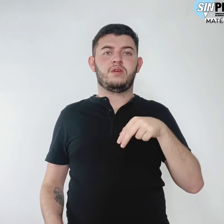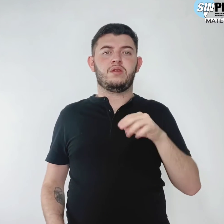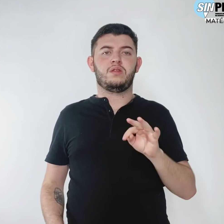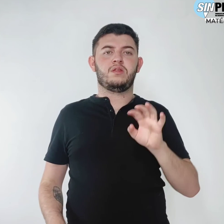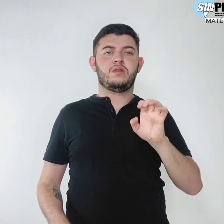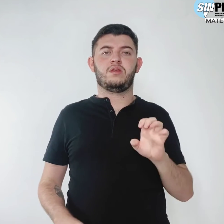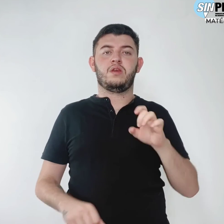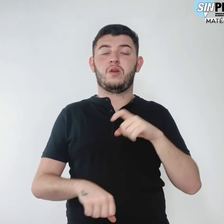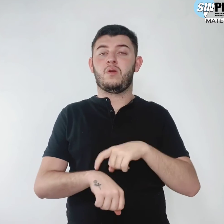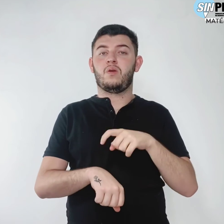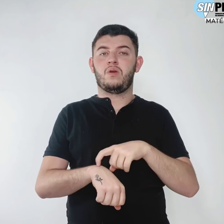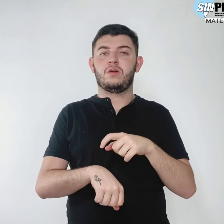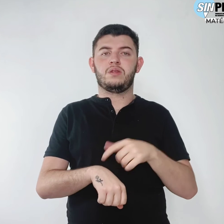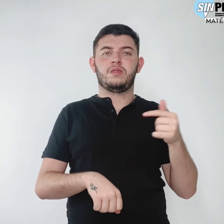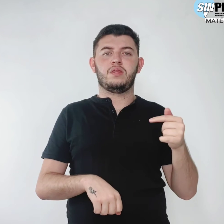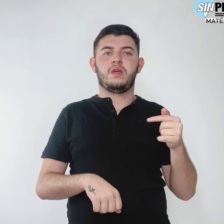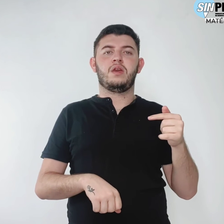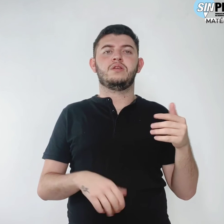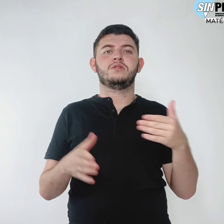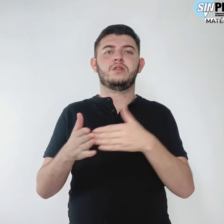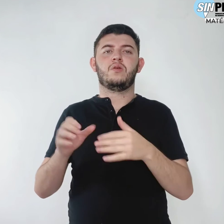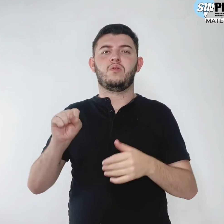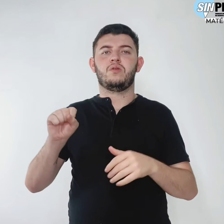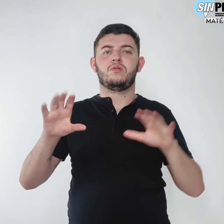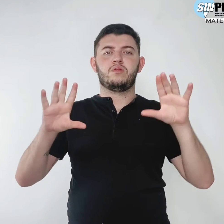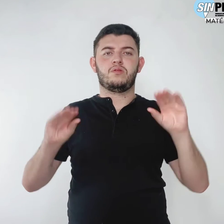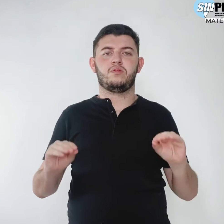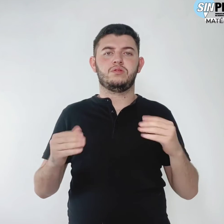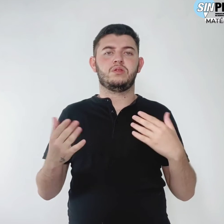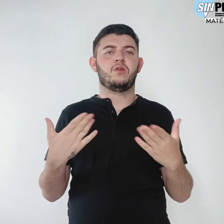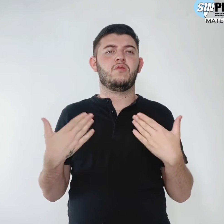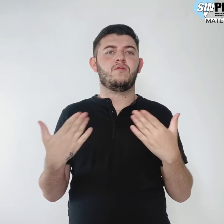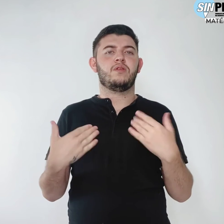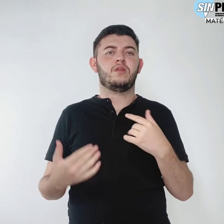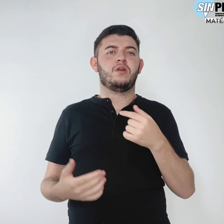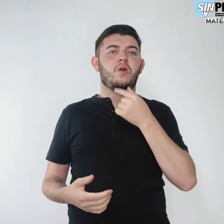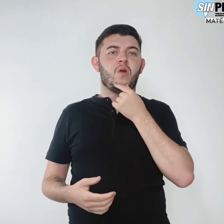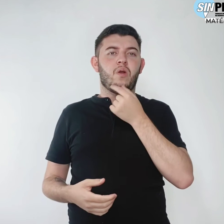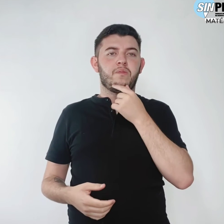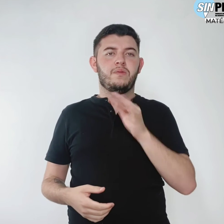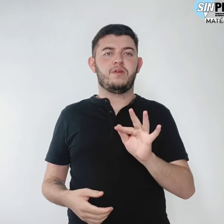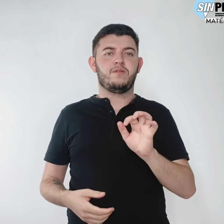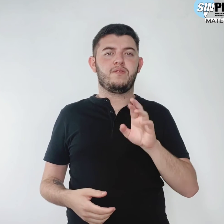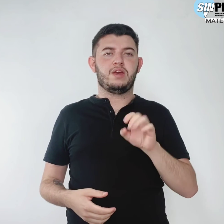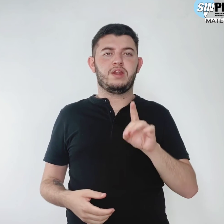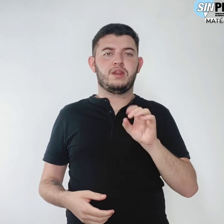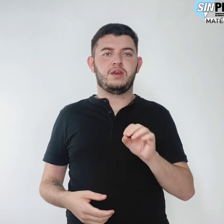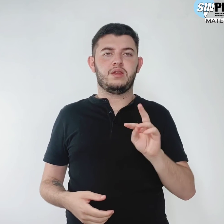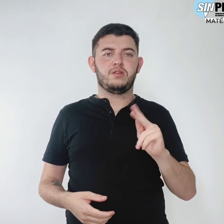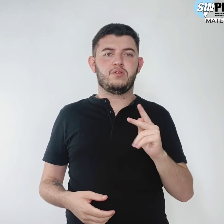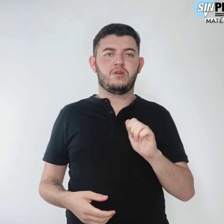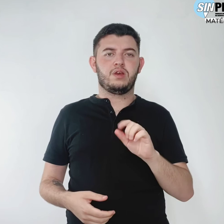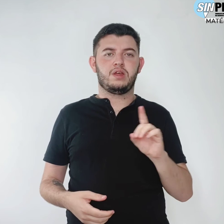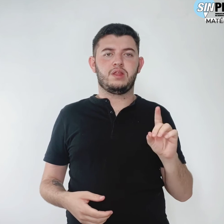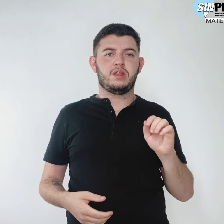das 19h às 20h, conversando com Fernando Haddad, a confirmar.